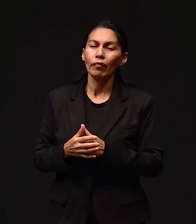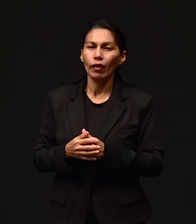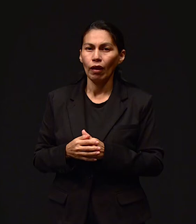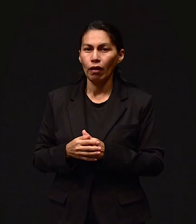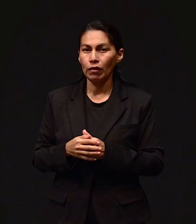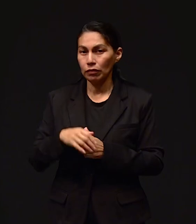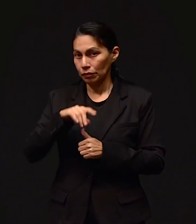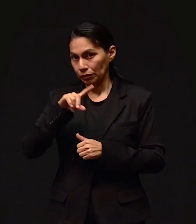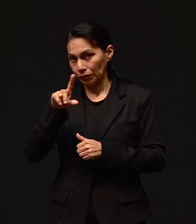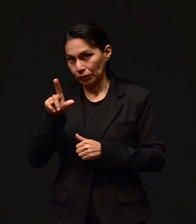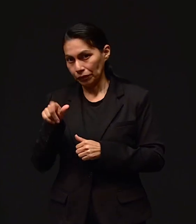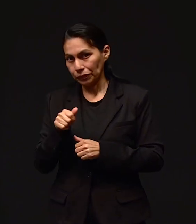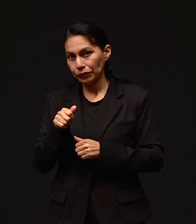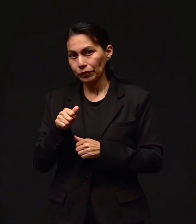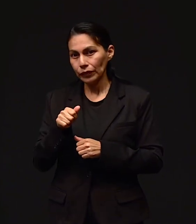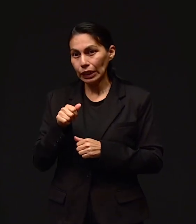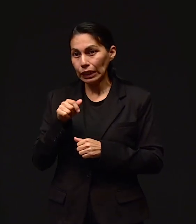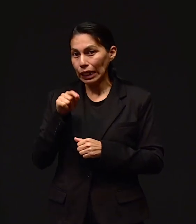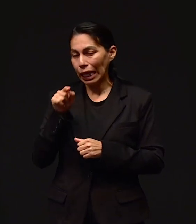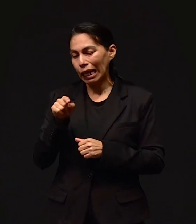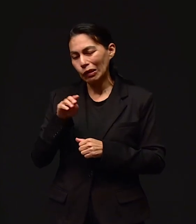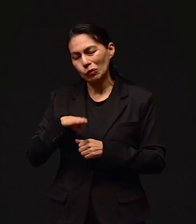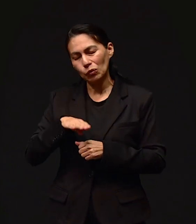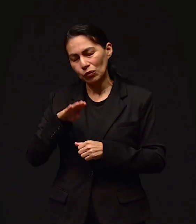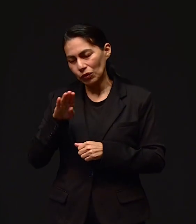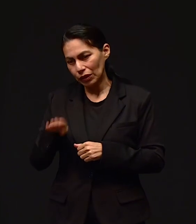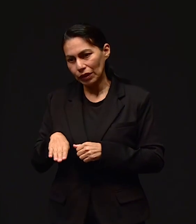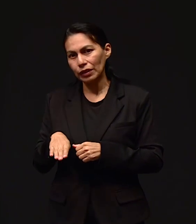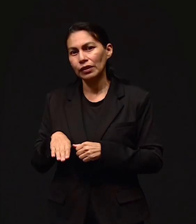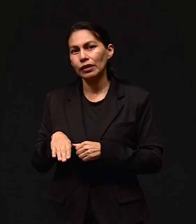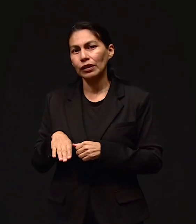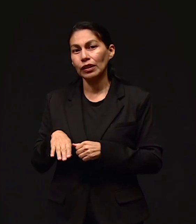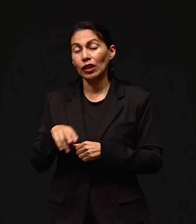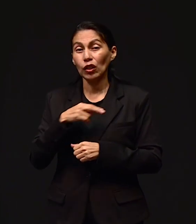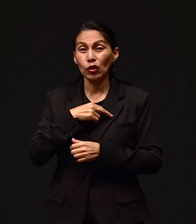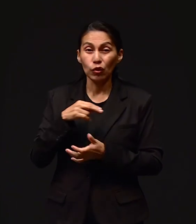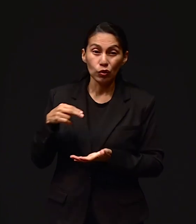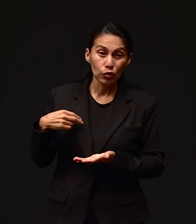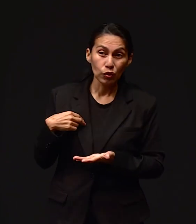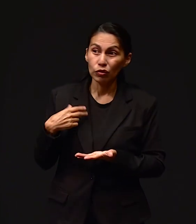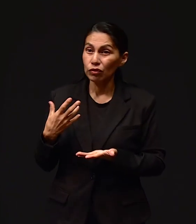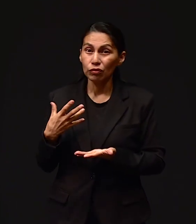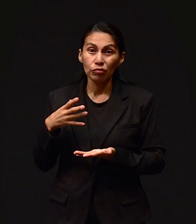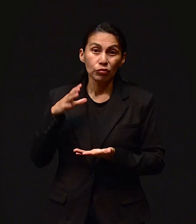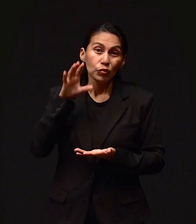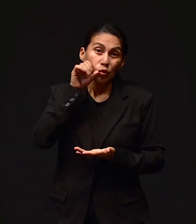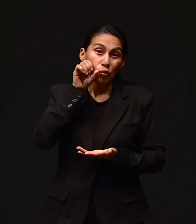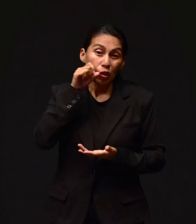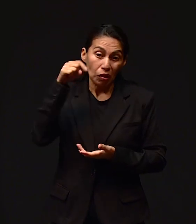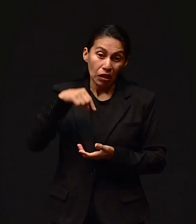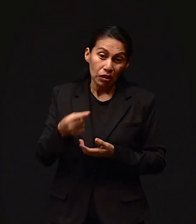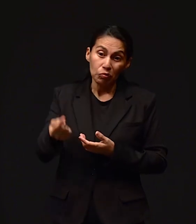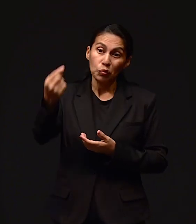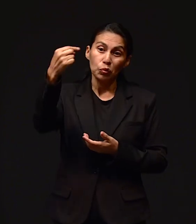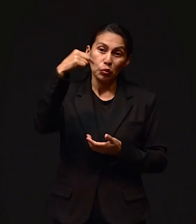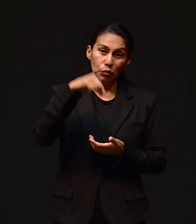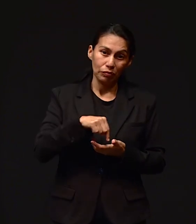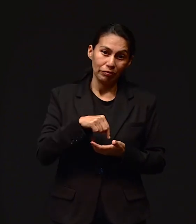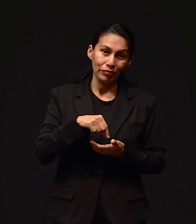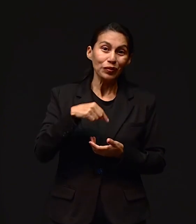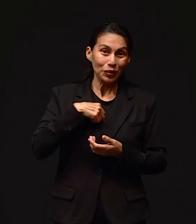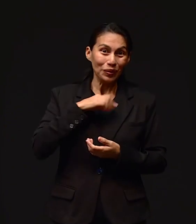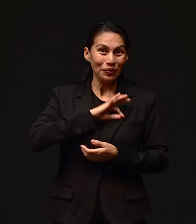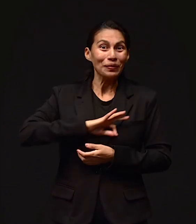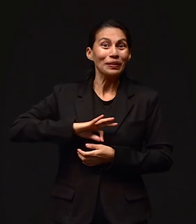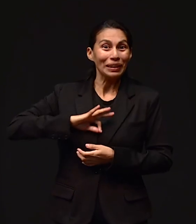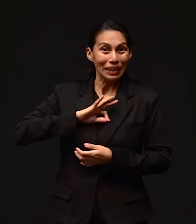Pero después, él fallece y tenemos que venirnos aquí a Montemorelos. Pero